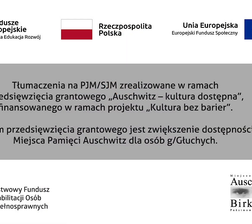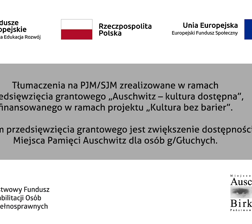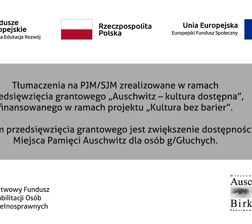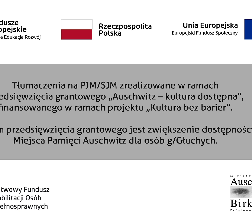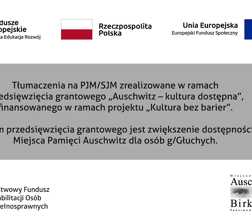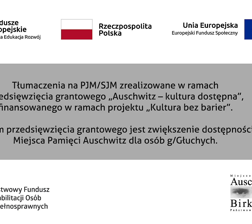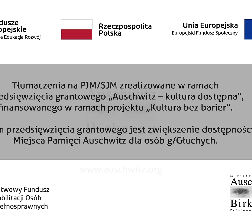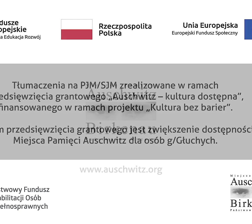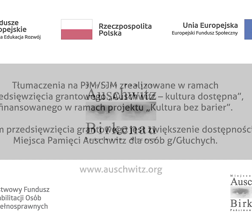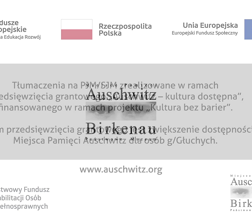do Dziękuję.